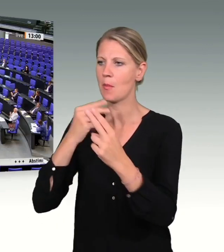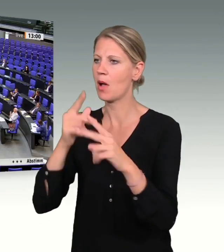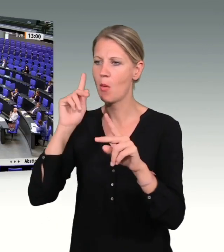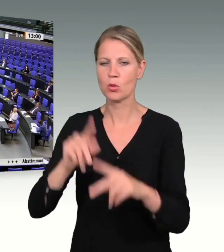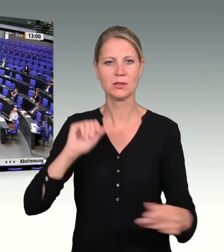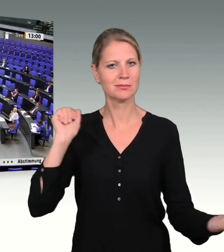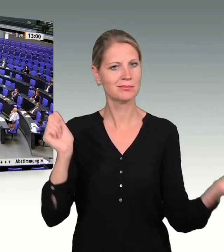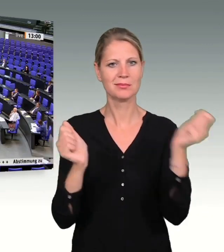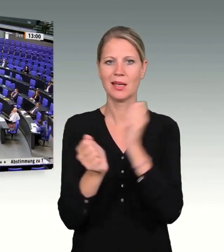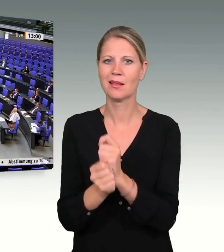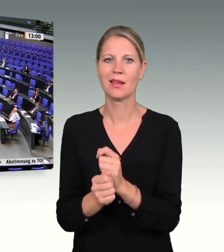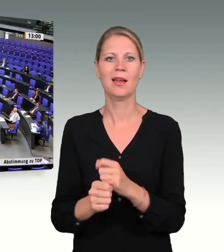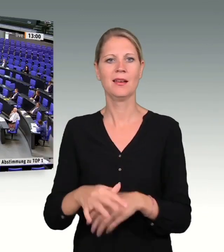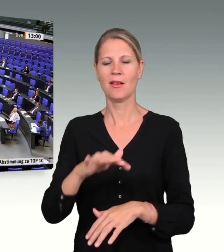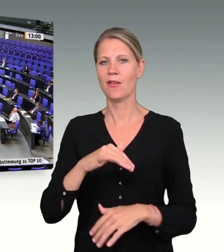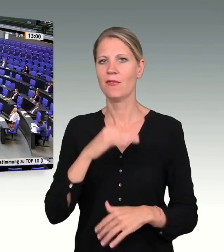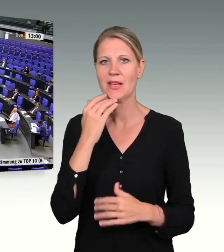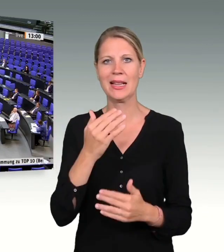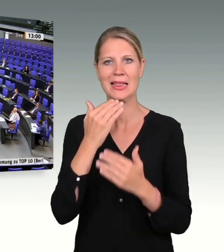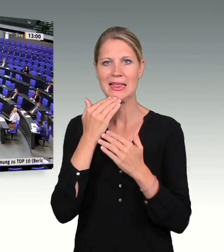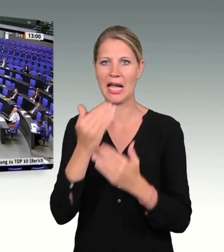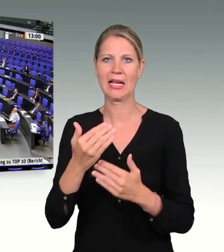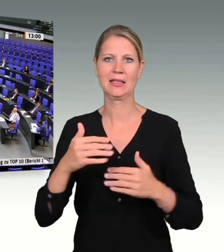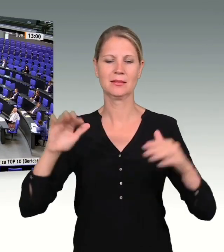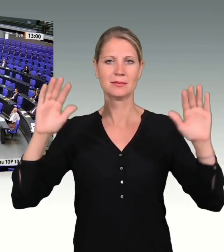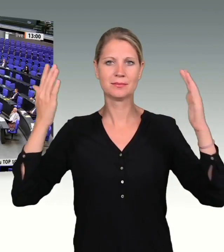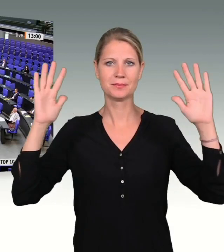Vielen Dank, Dr. Konstantin von Nord.